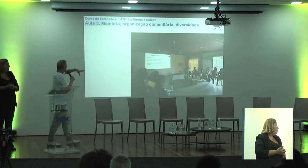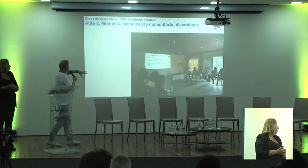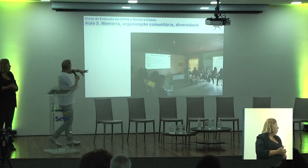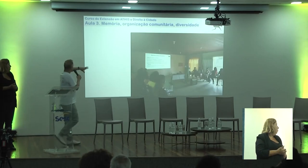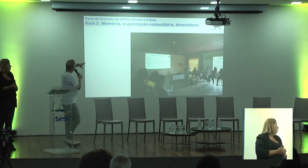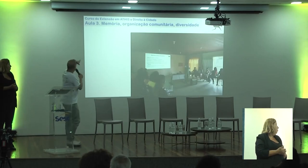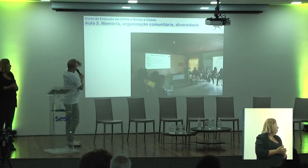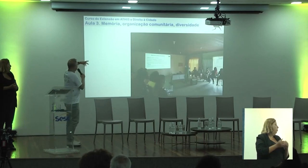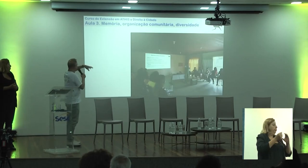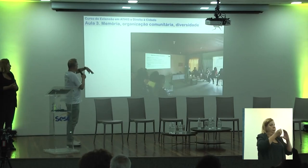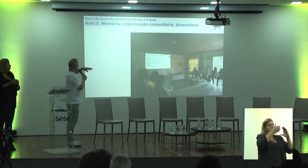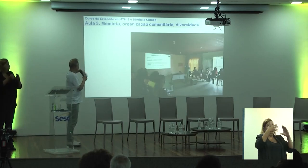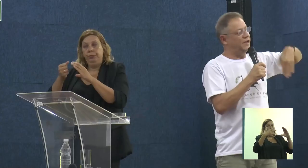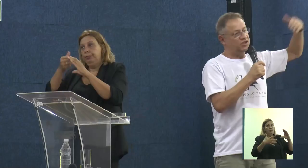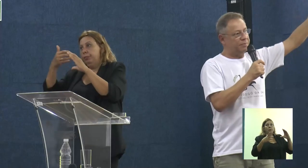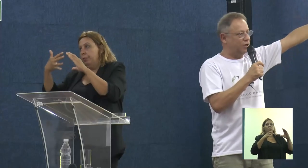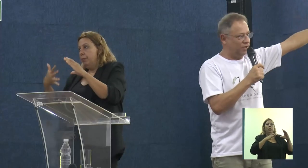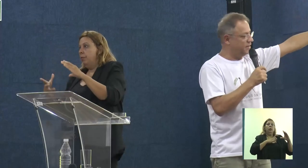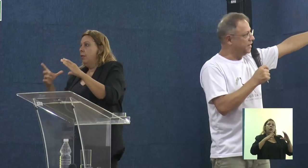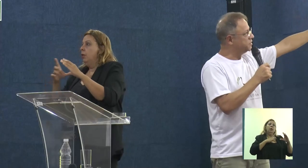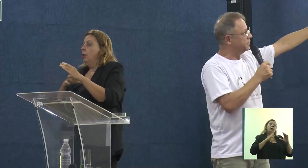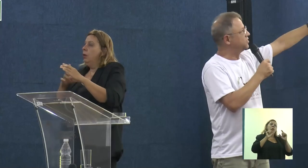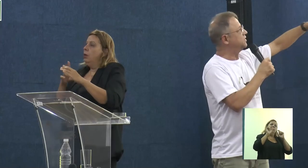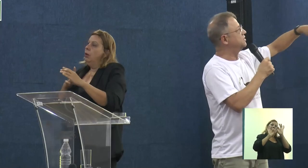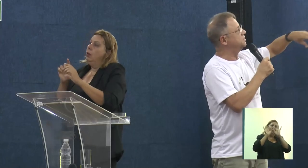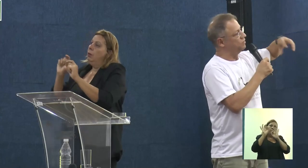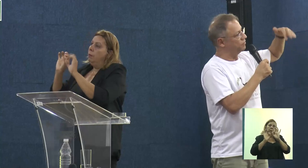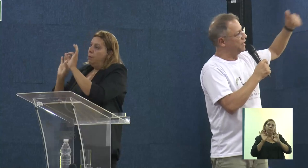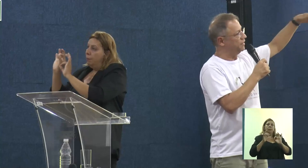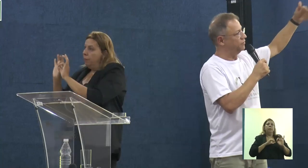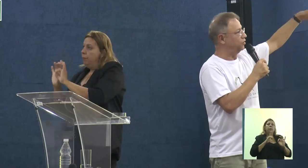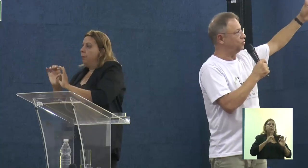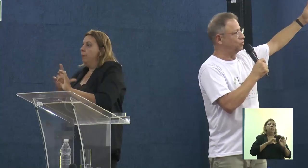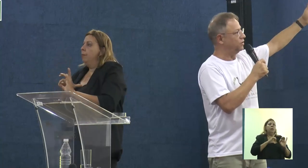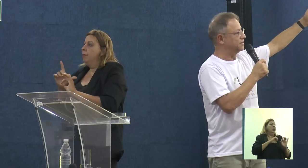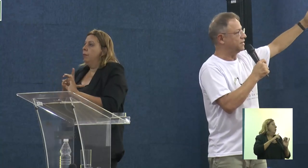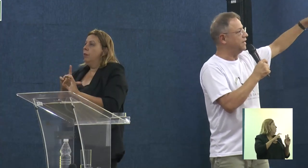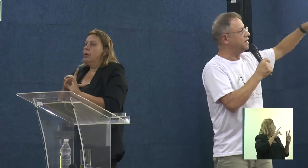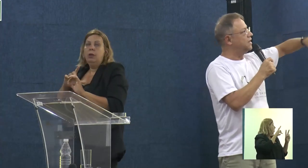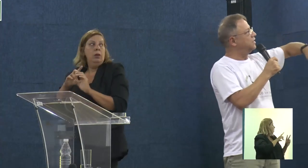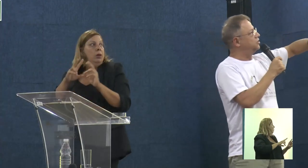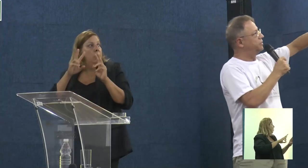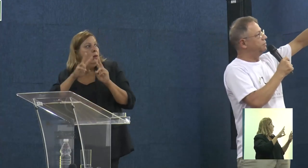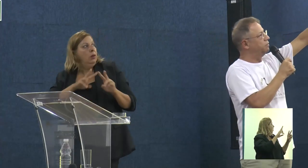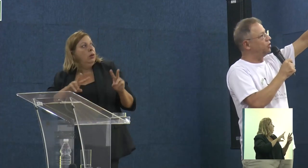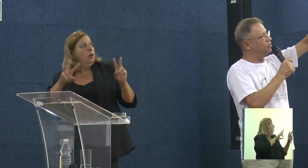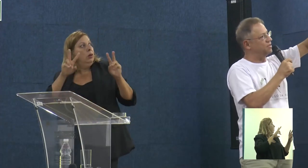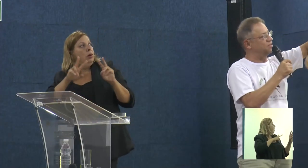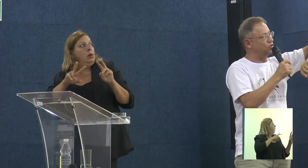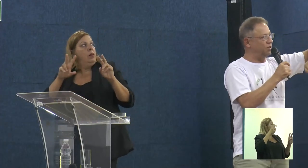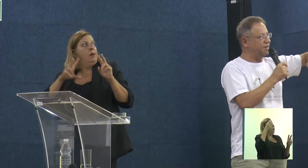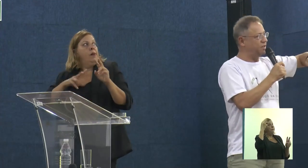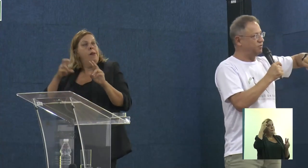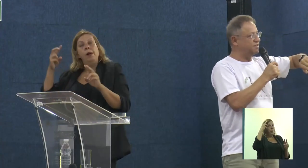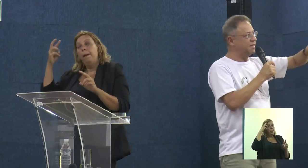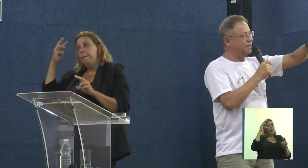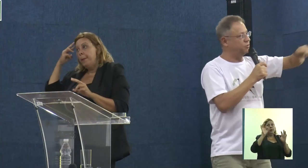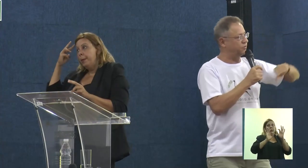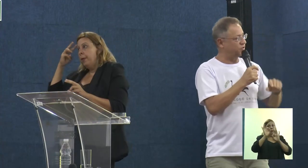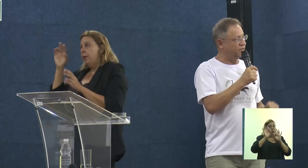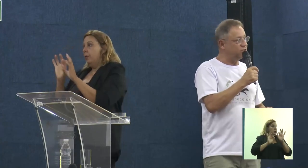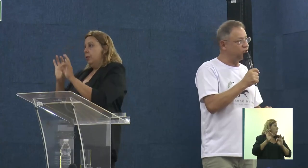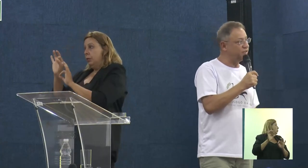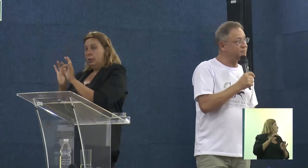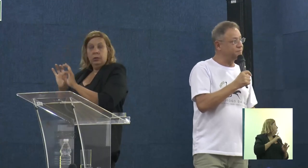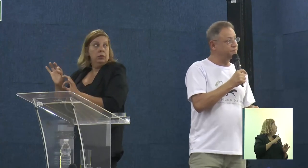Aqui, só alguns aspectos, uma aula, pulei já para a aula 3, para vocês não ficarem vendo todas aqui, chamar Memória, Organização Comunitária e